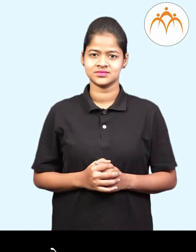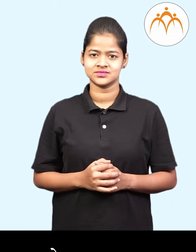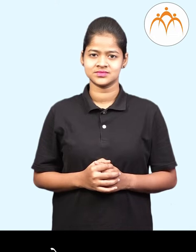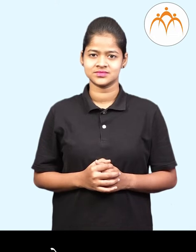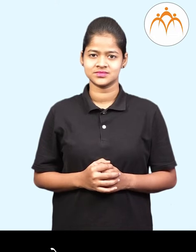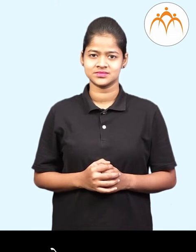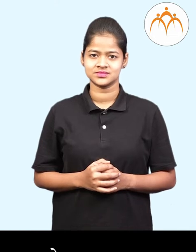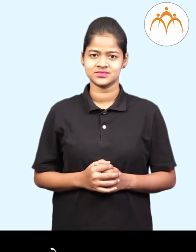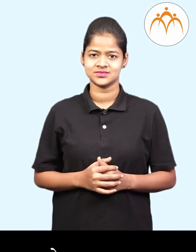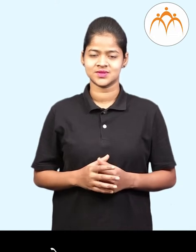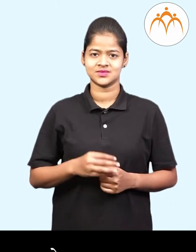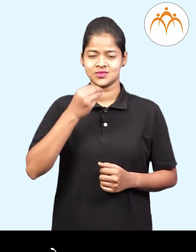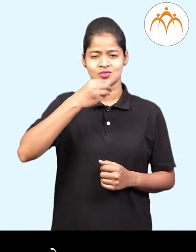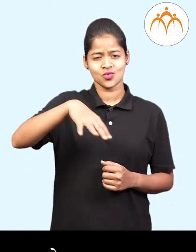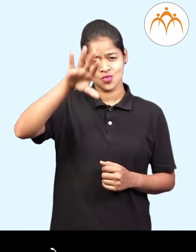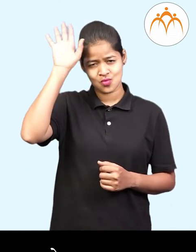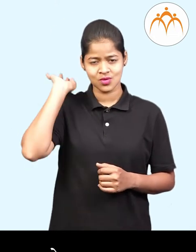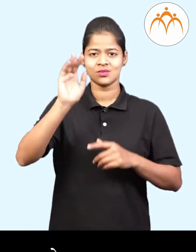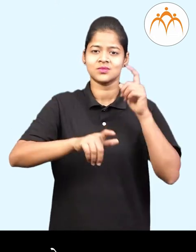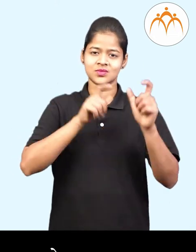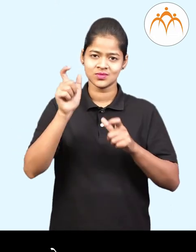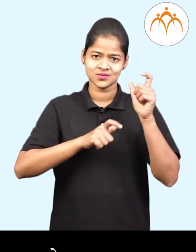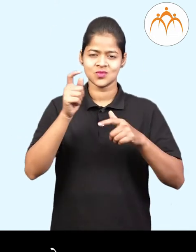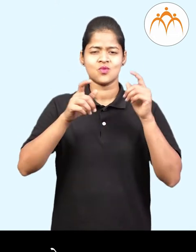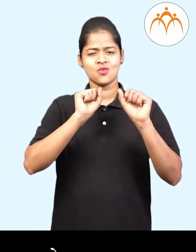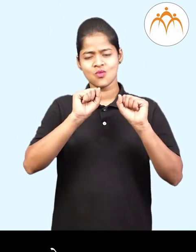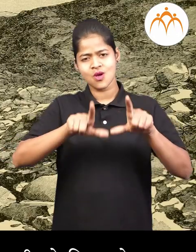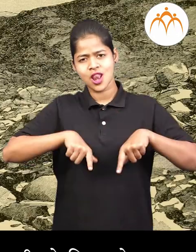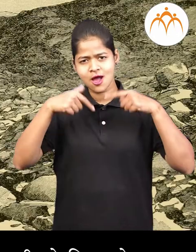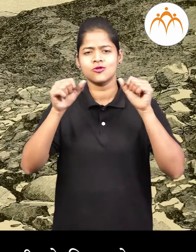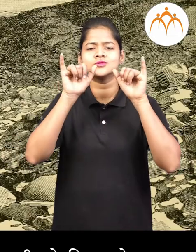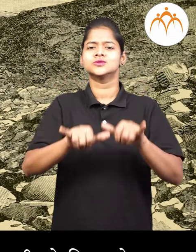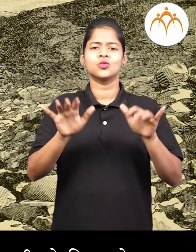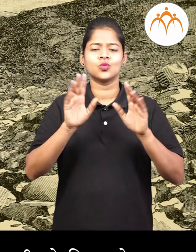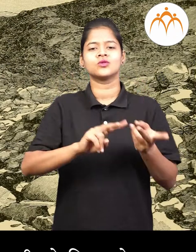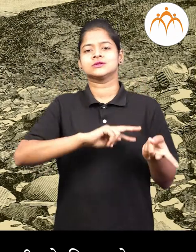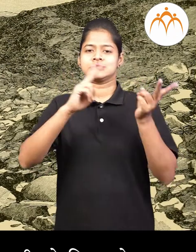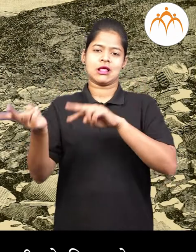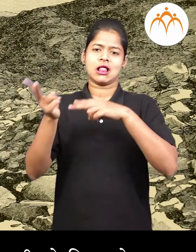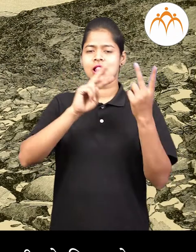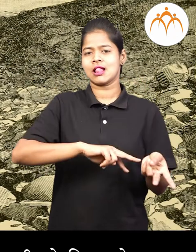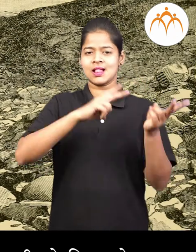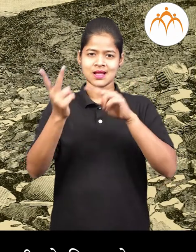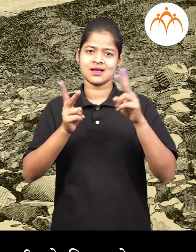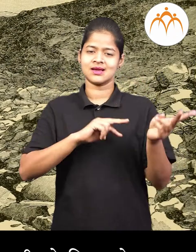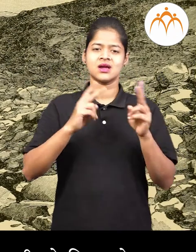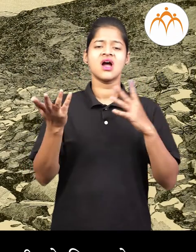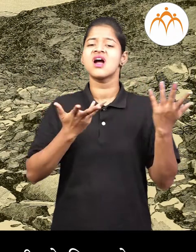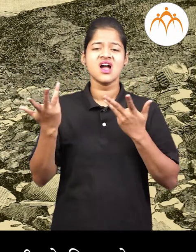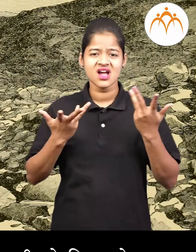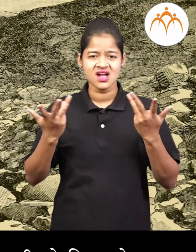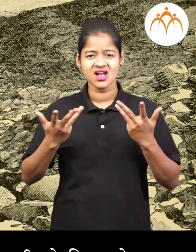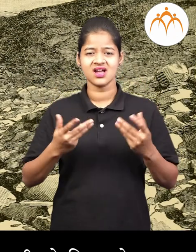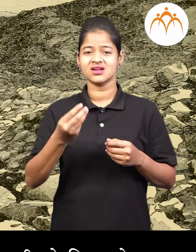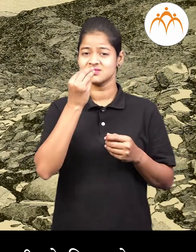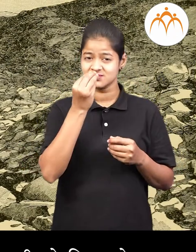फार पुर्वी मानुस भटके जीवन जगत होता मानुस अन्न मिडवन्या साथी एकी